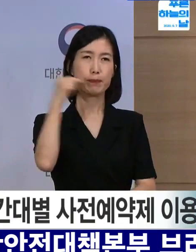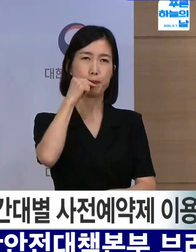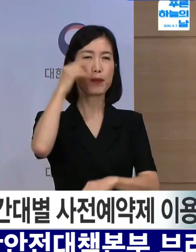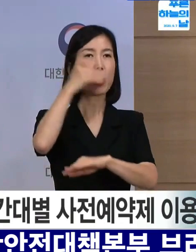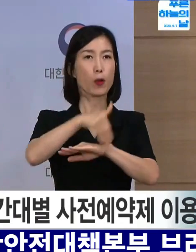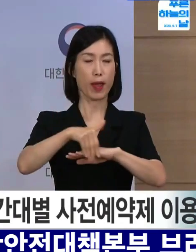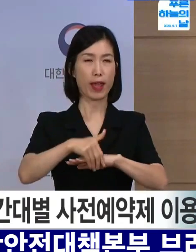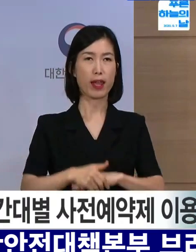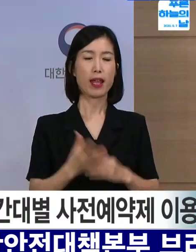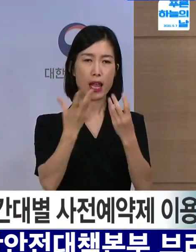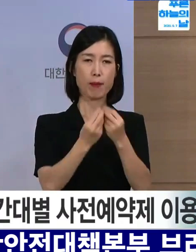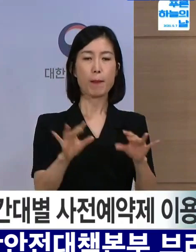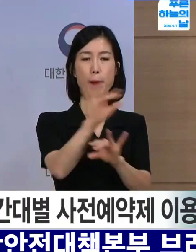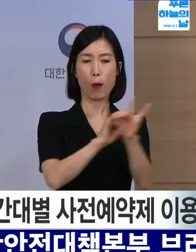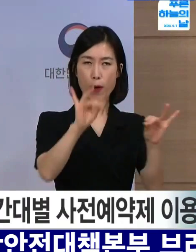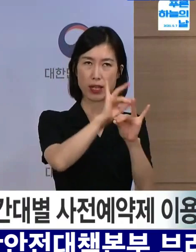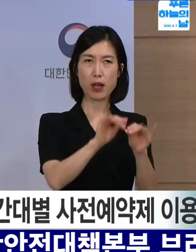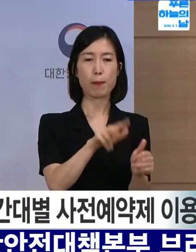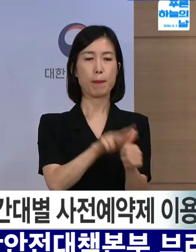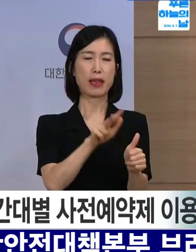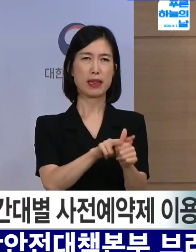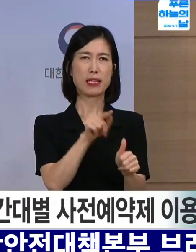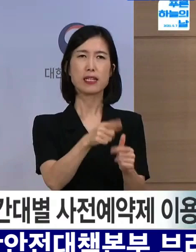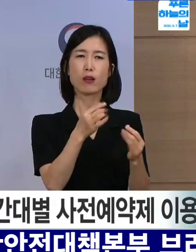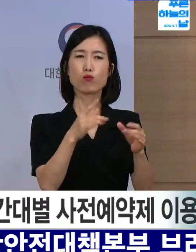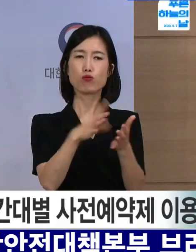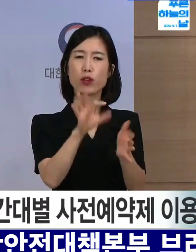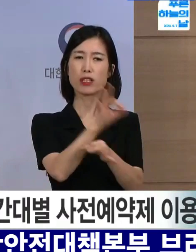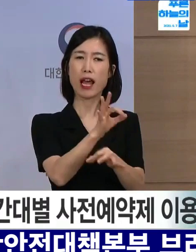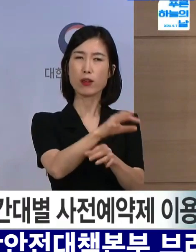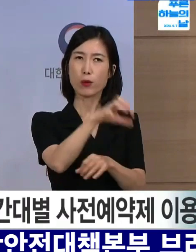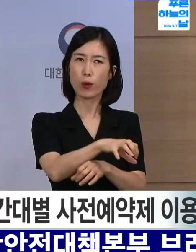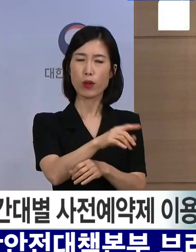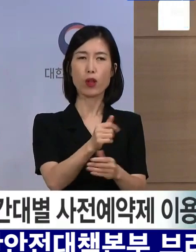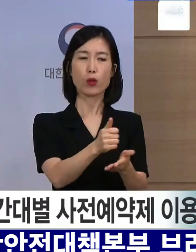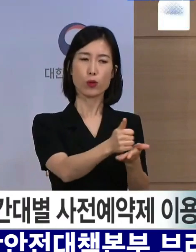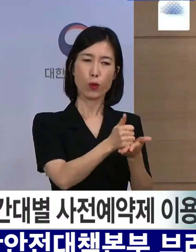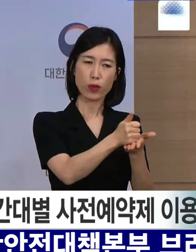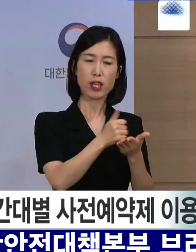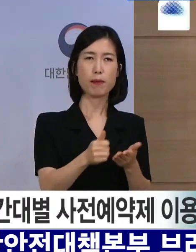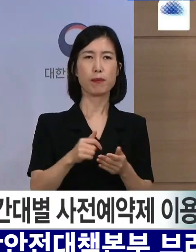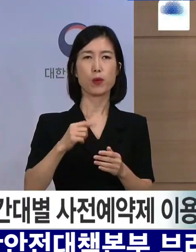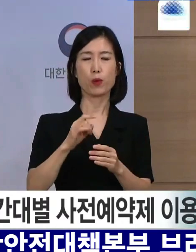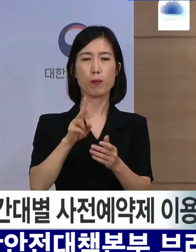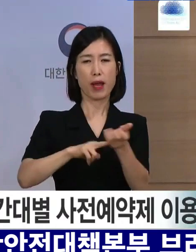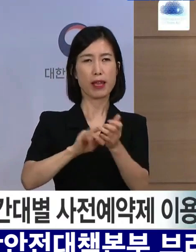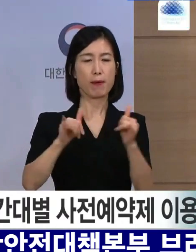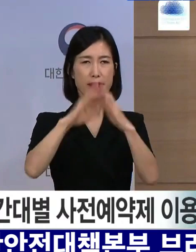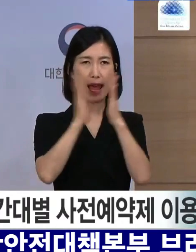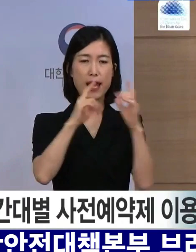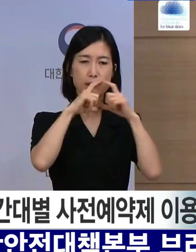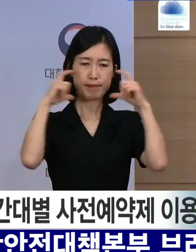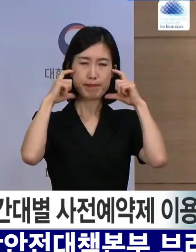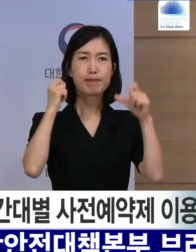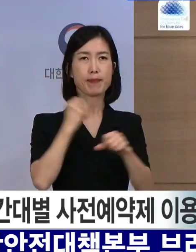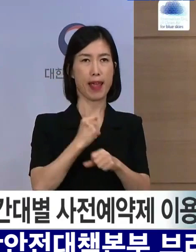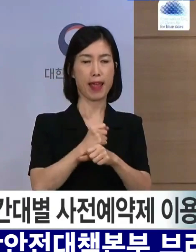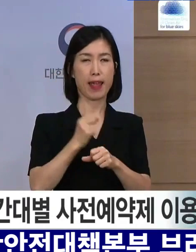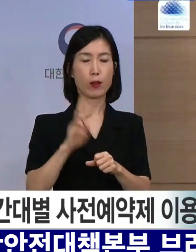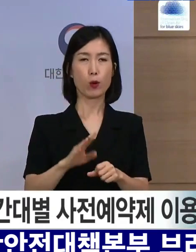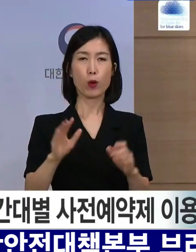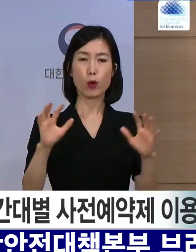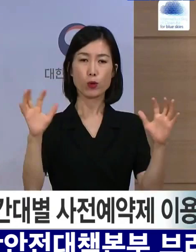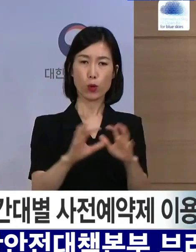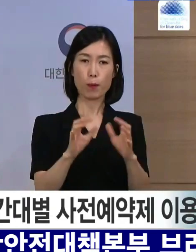예정입니다. 백화점과 마트 등의 유통시설은 직원과 고객 무드 마스크를 착용하고 고객이 많이 모이는